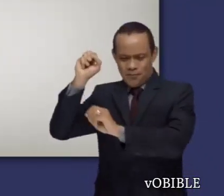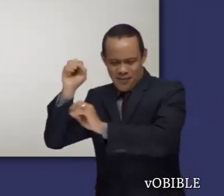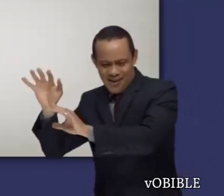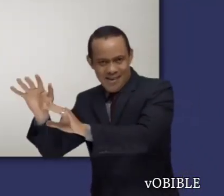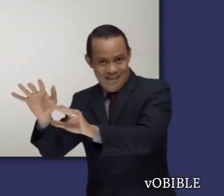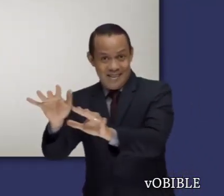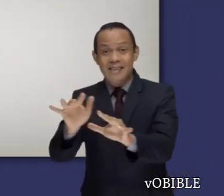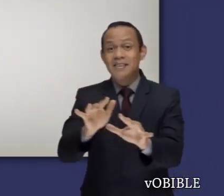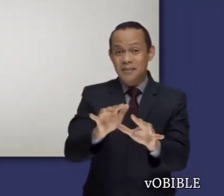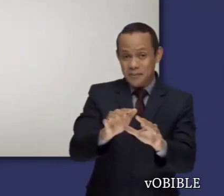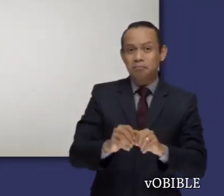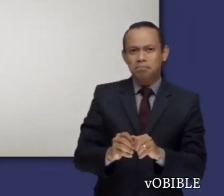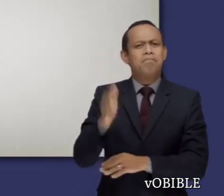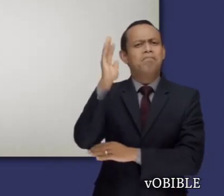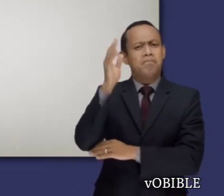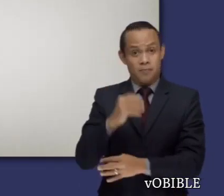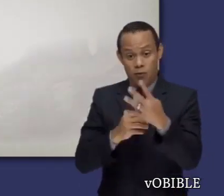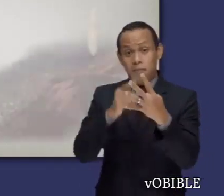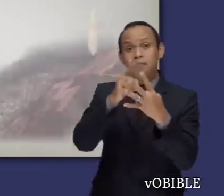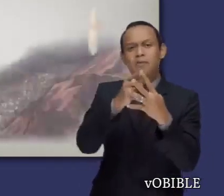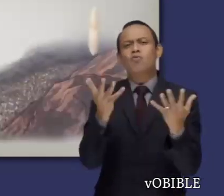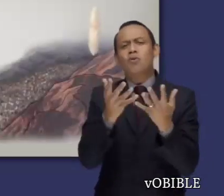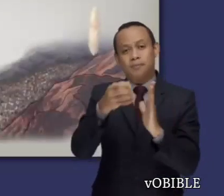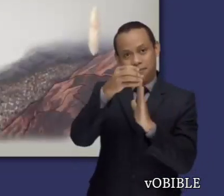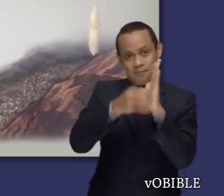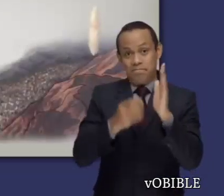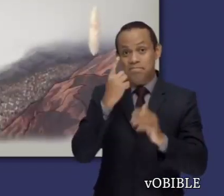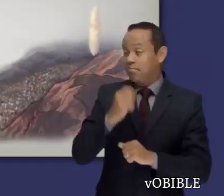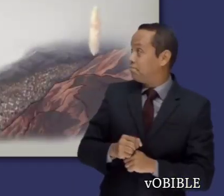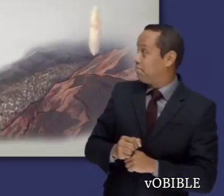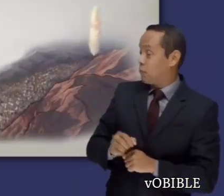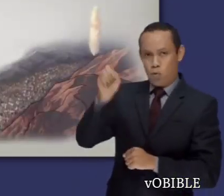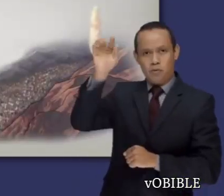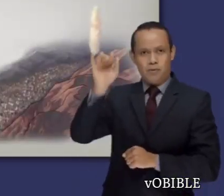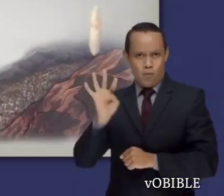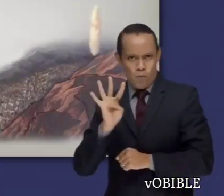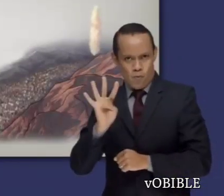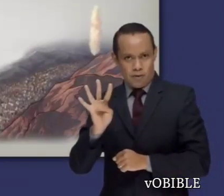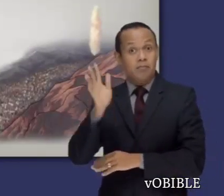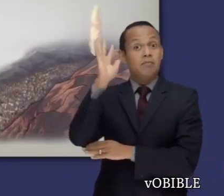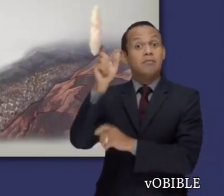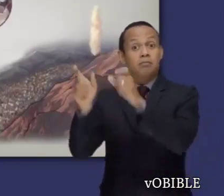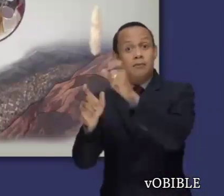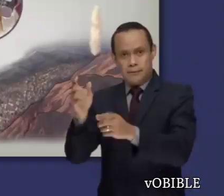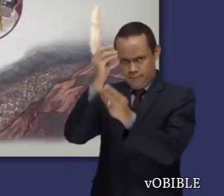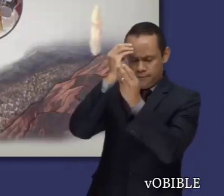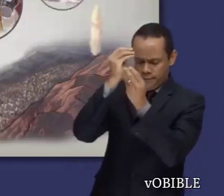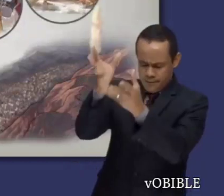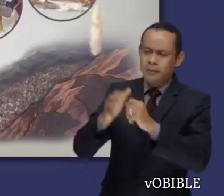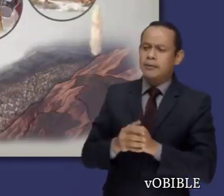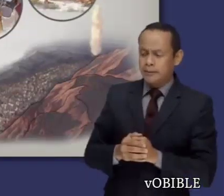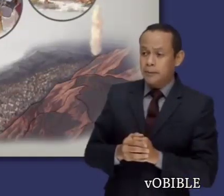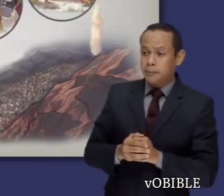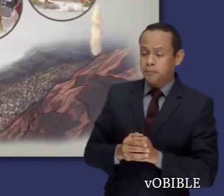discurso lo encontramos en los capítulos 1 a 4. En él Moisés repasa la historia del pueblo de Israel después del éxodo, y les pide